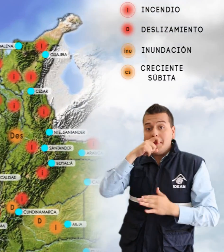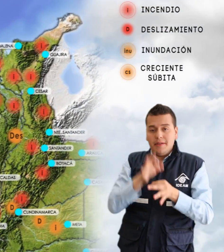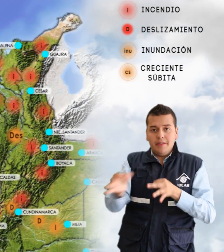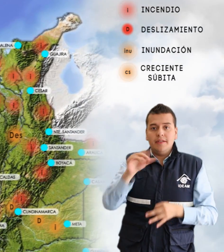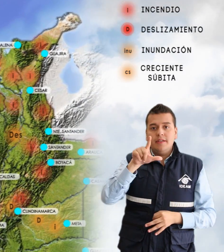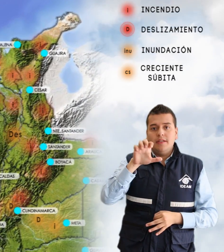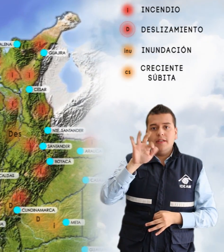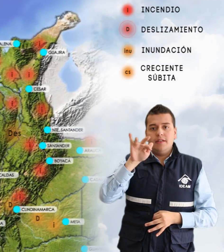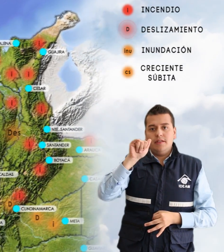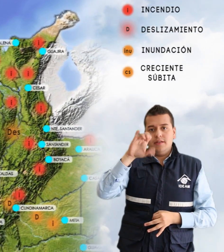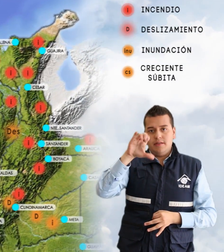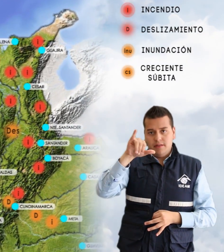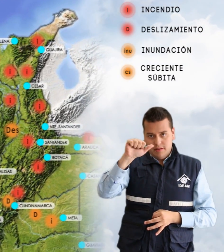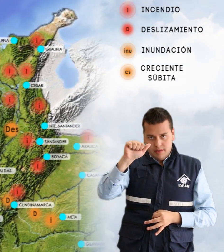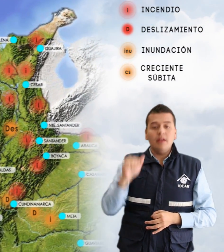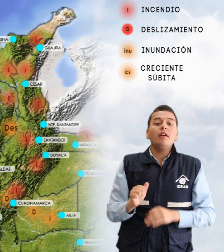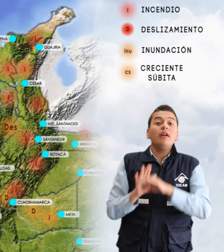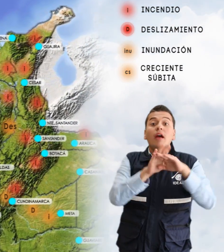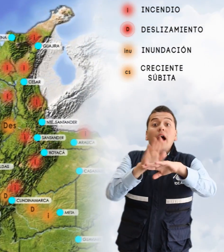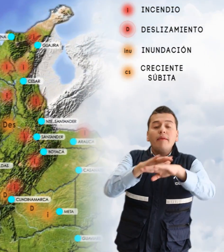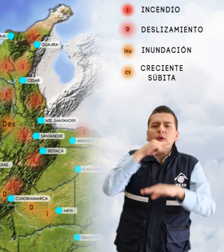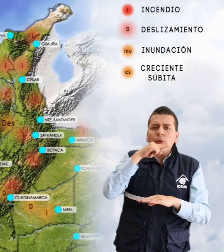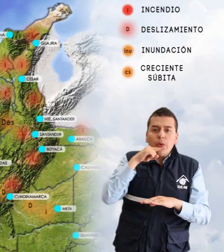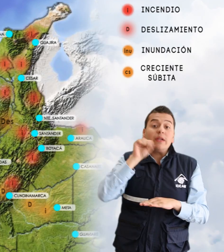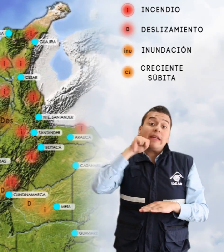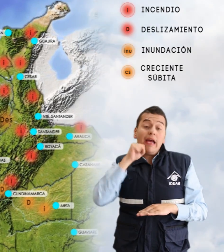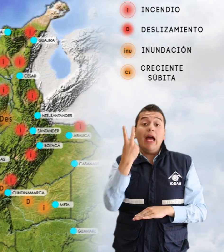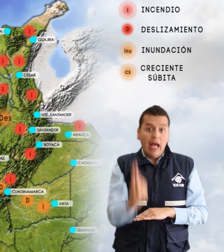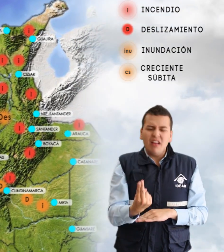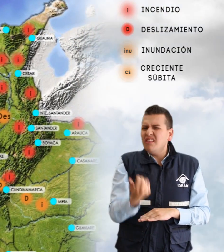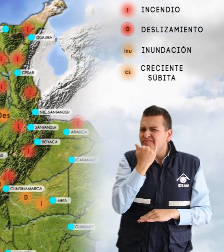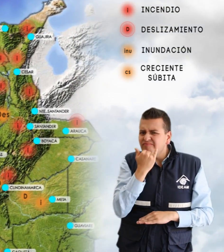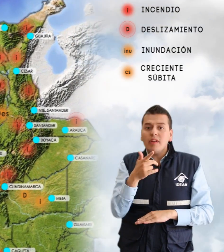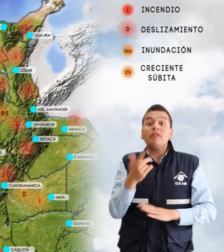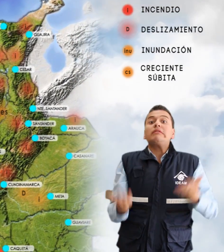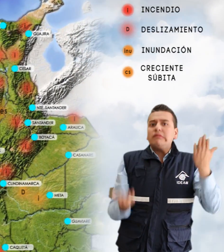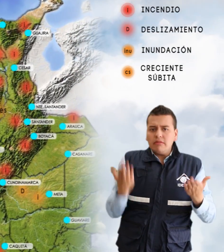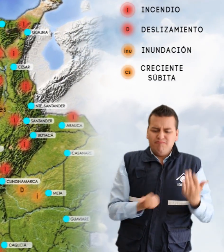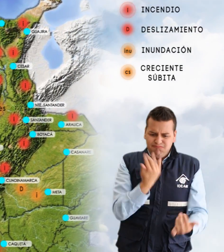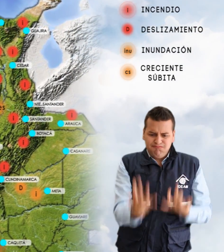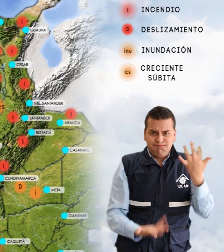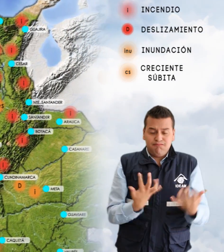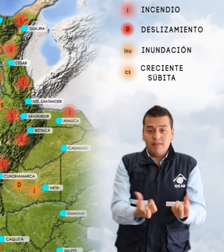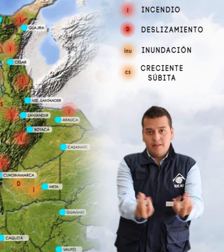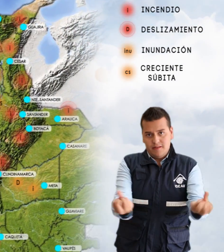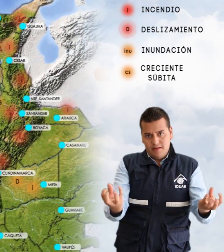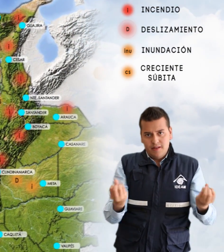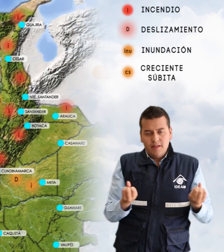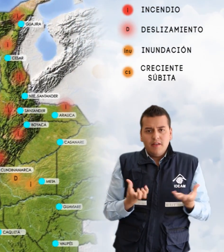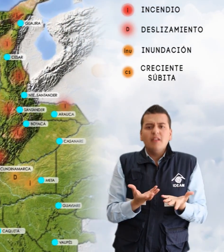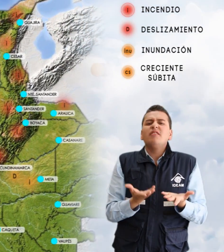municipio de Leticia. Tanto alertas rojas como naranjas por alta probabilidad de incendios de la cobertura vegetal